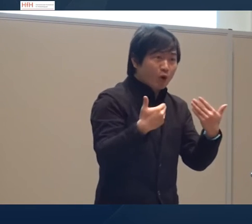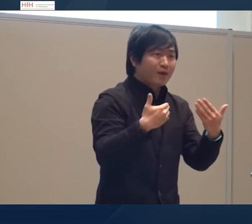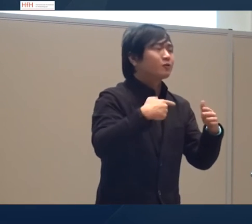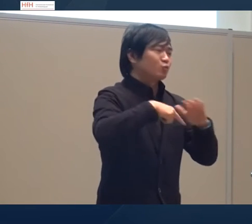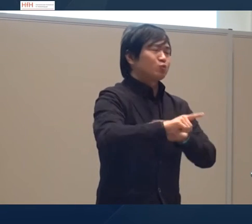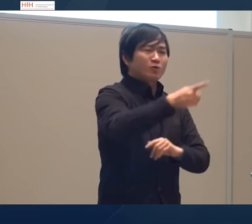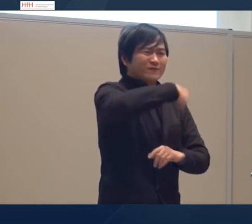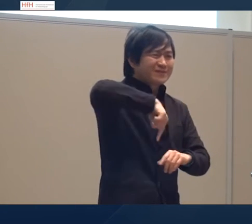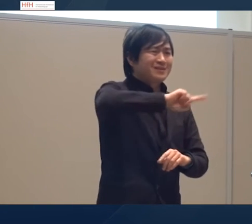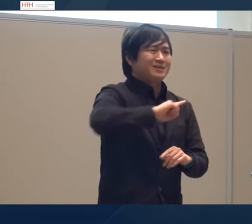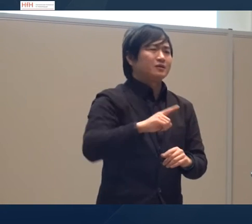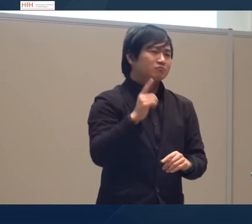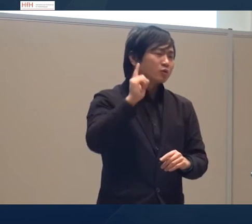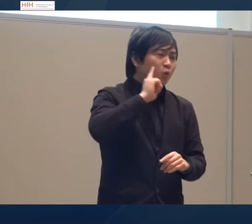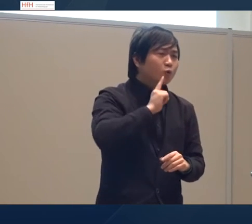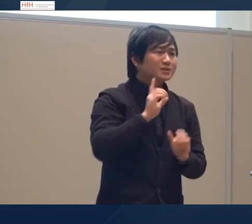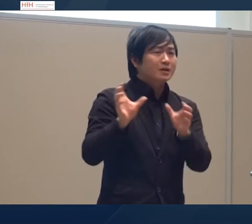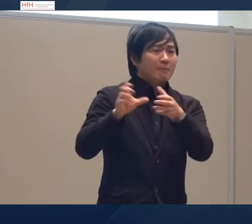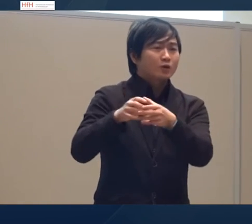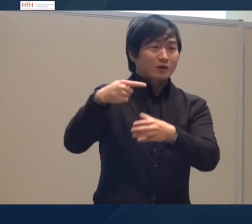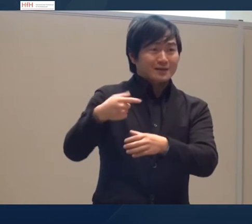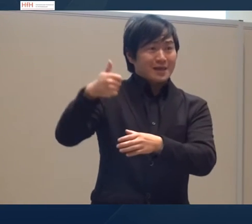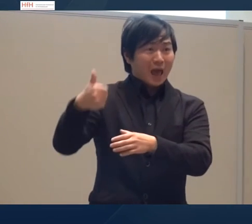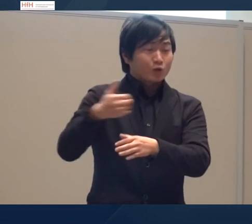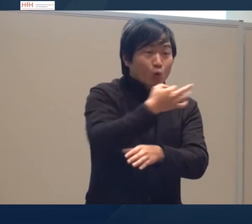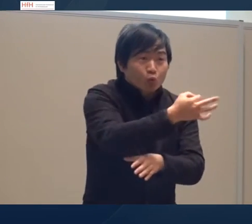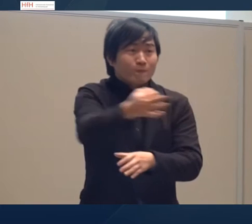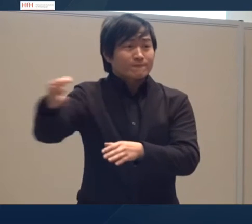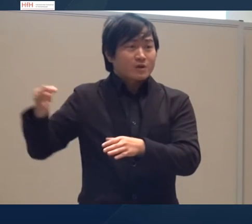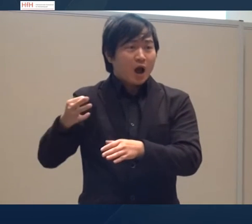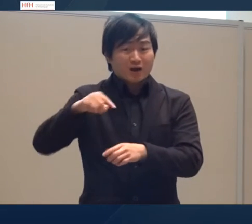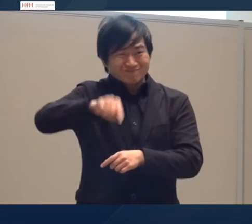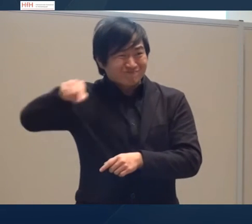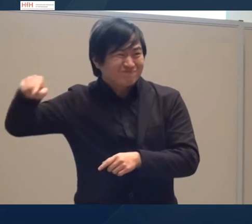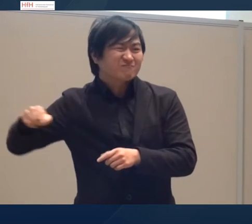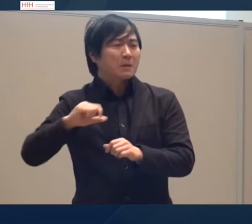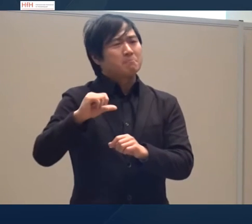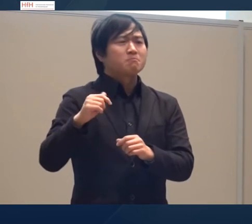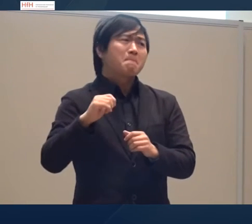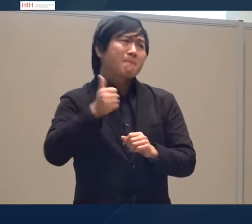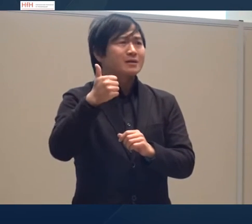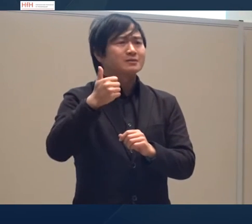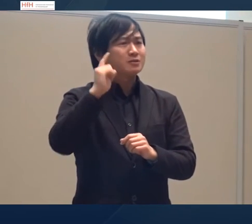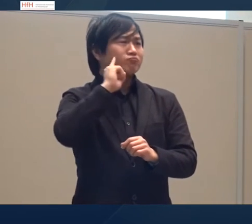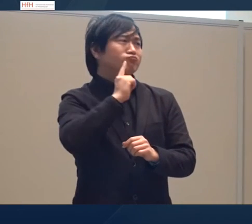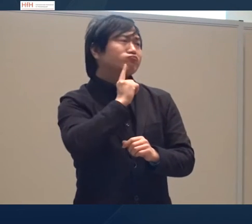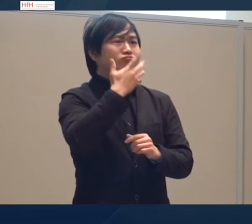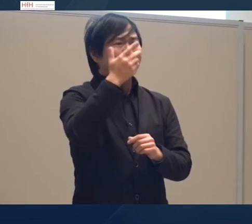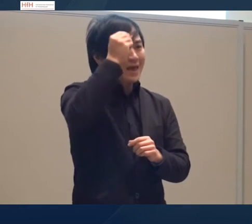wir gesammelt. Und zwar haben wir in der Gehörlosen Gemeinschaft eine G1-Umfrage gemacht. Und die gebärdensprachlichen Personen